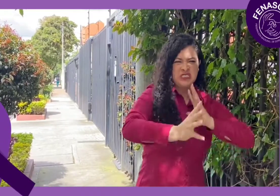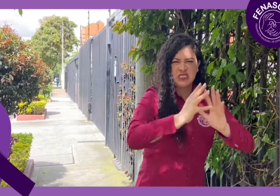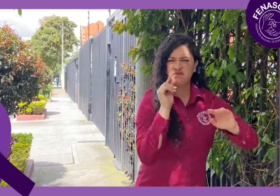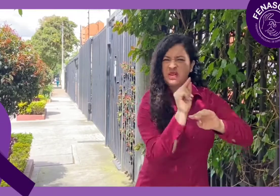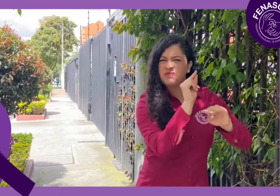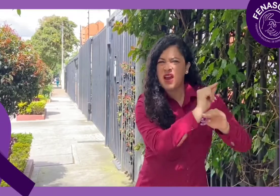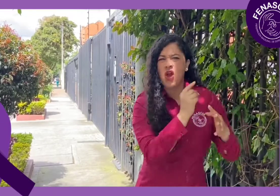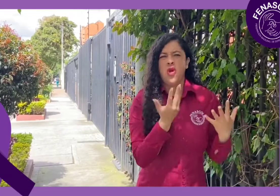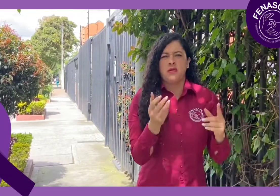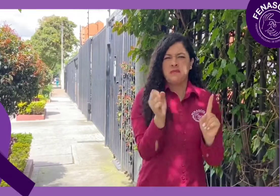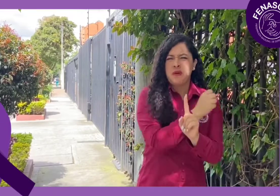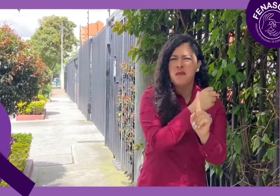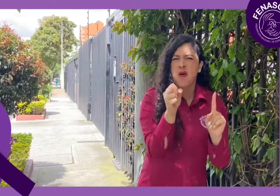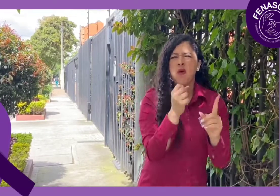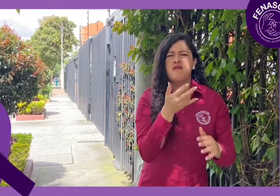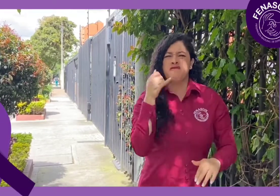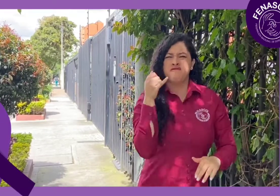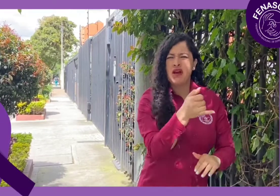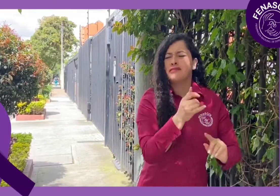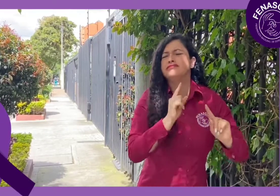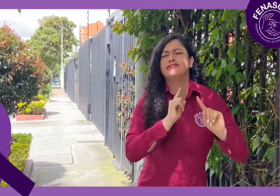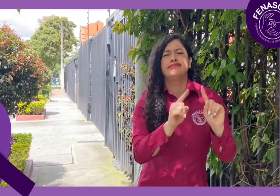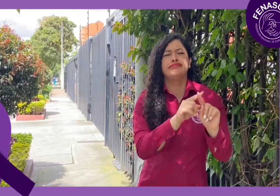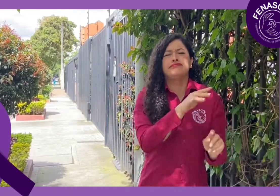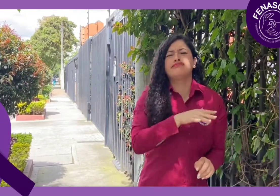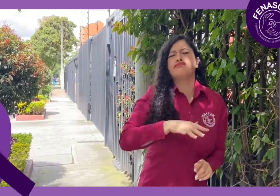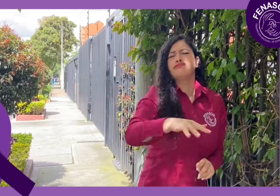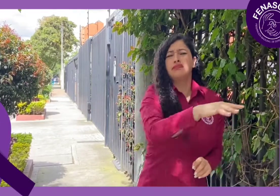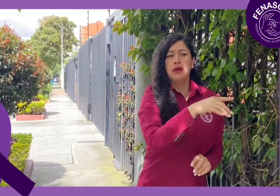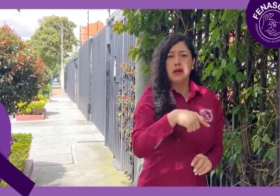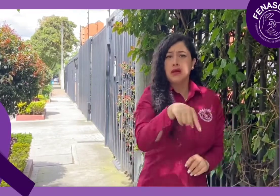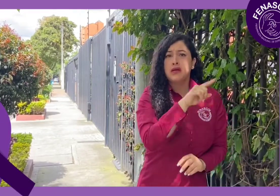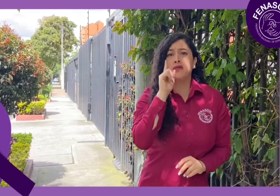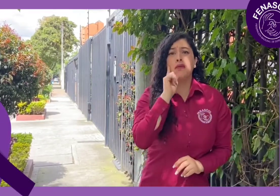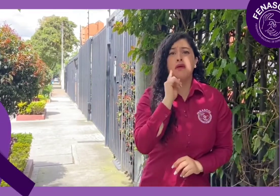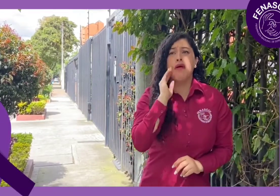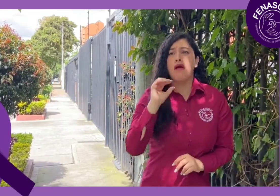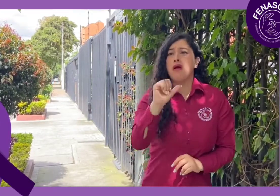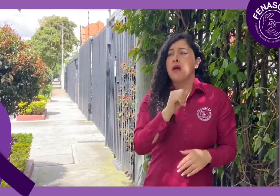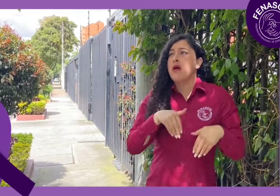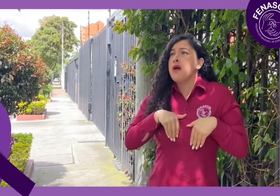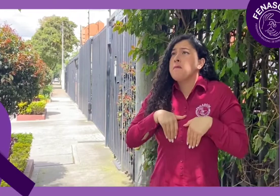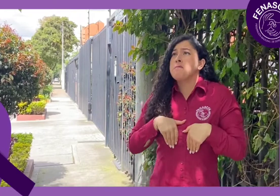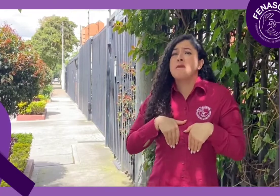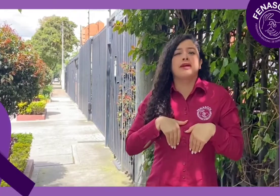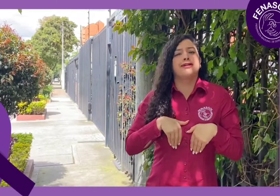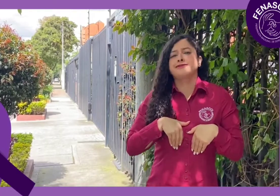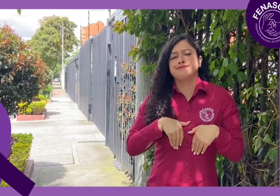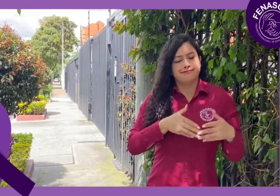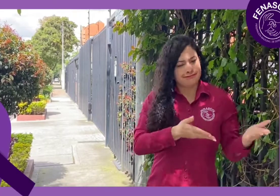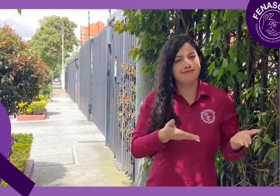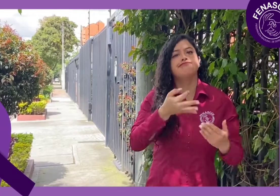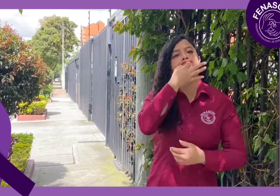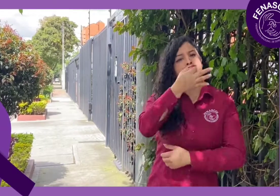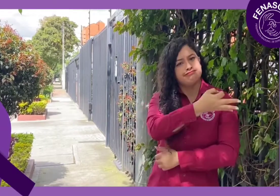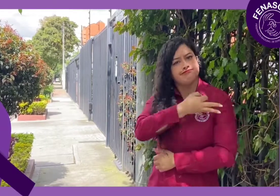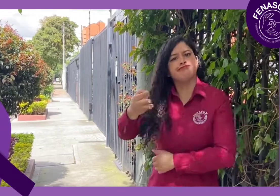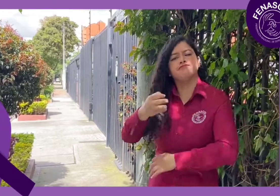sexual, entre otras, no pueden contenerse, no pueden guardar silencio, deben denunciar ante las autoridades